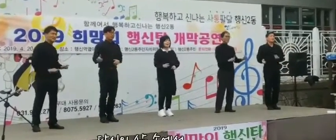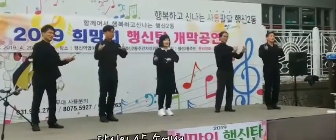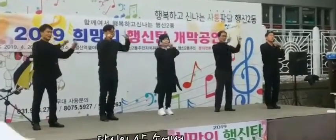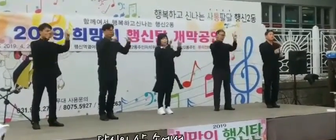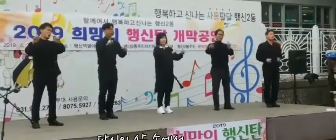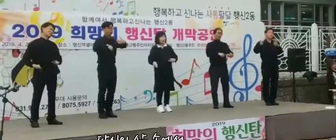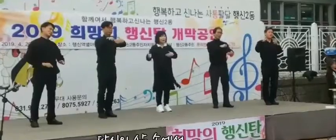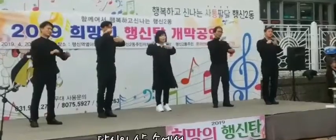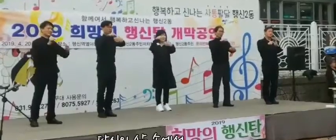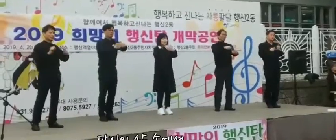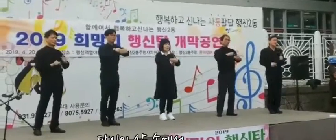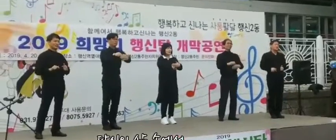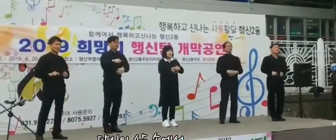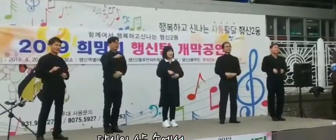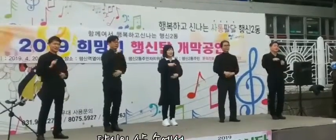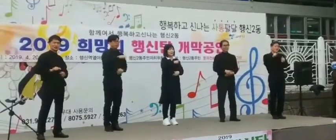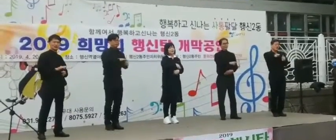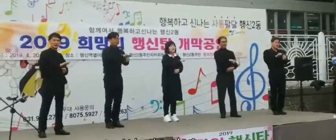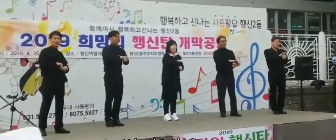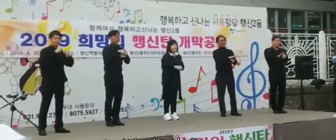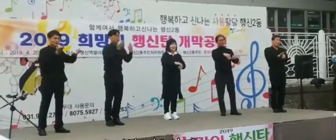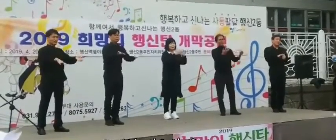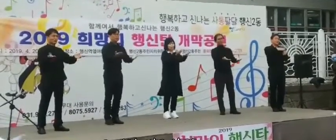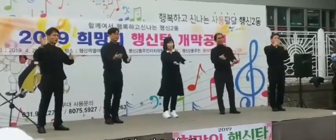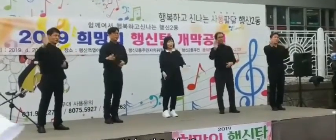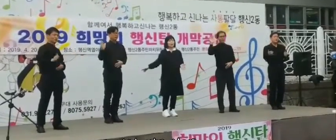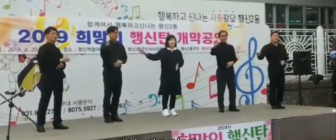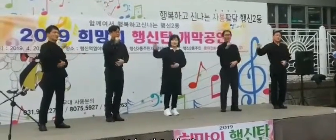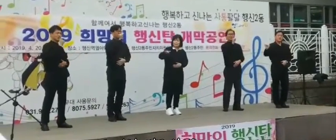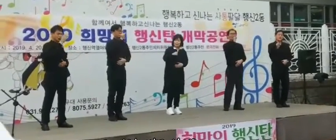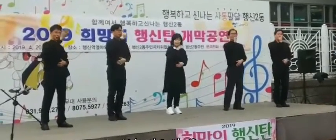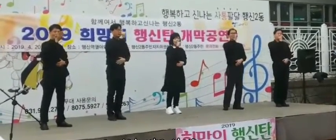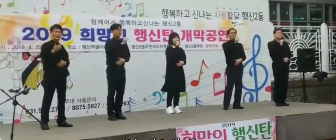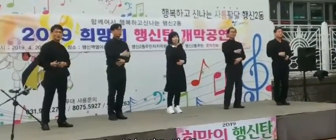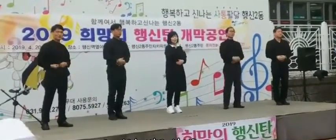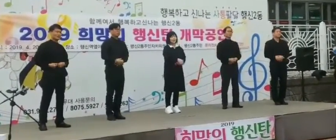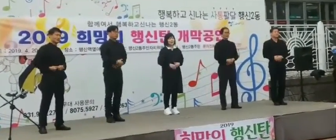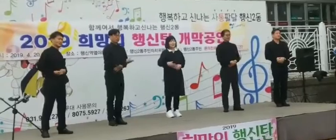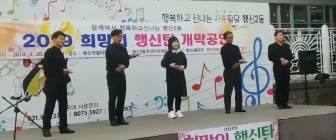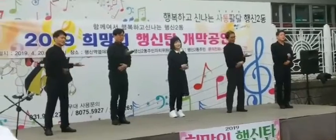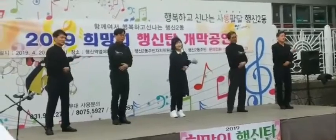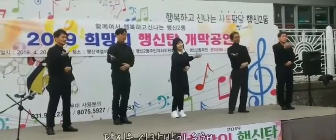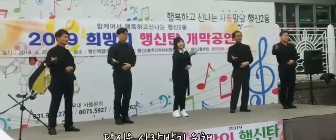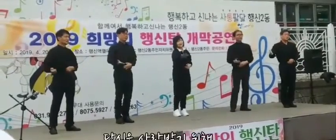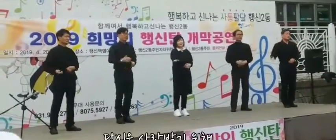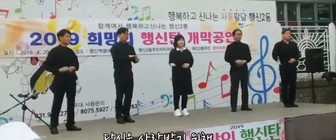삶 속에서 그 사람 받고 있지요 당신은